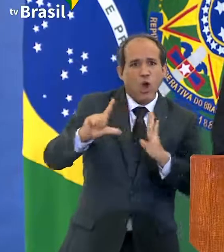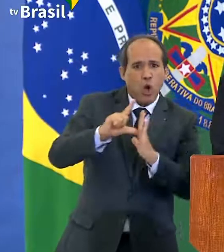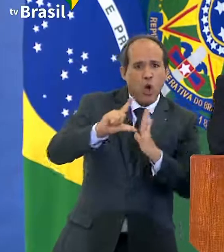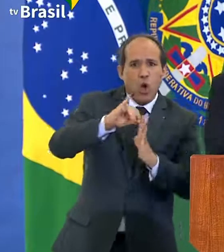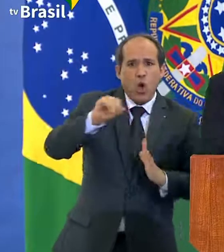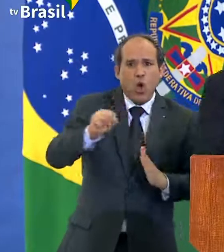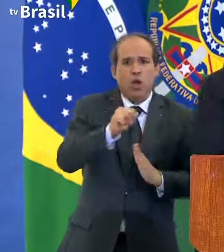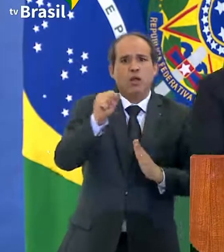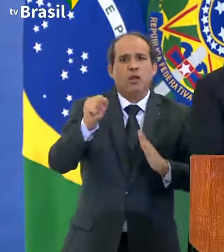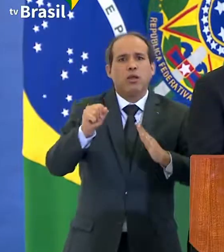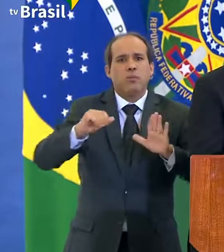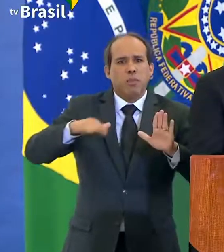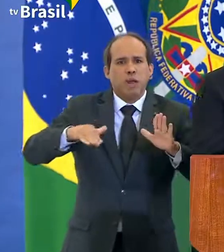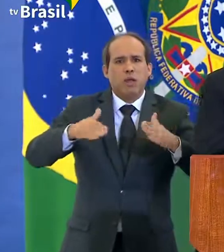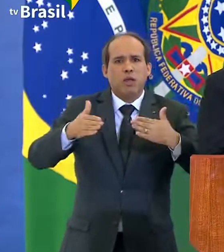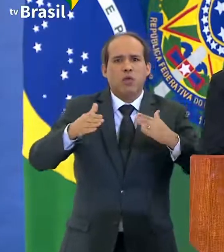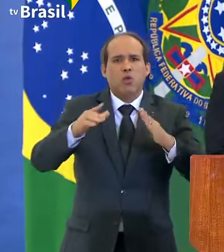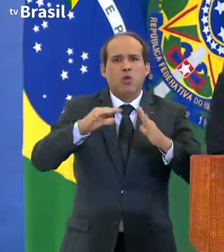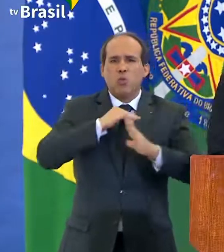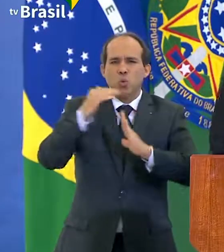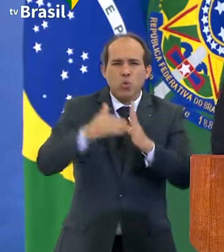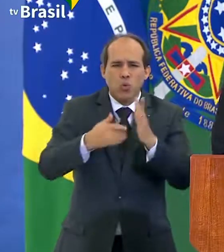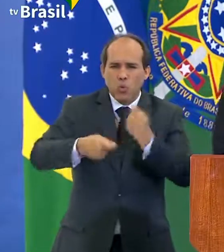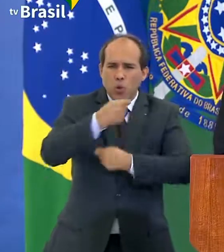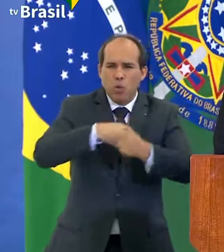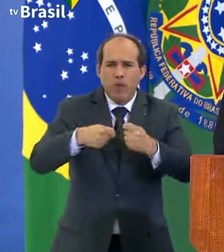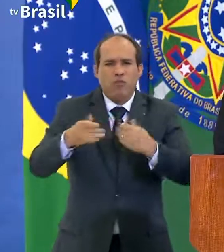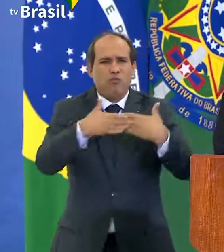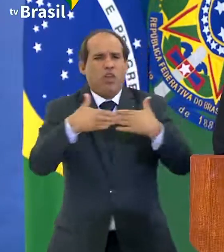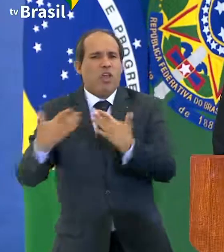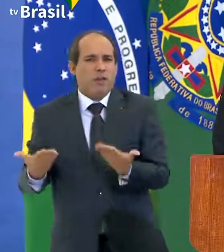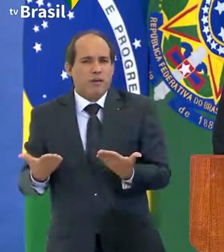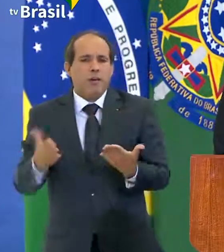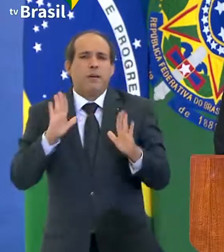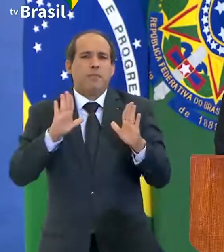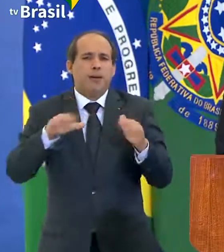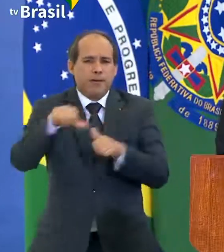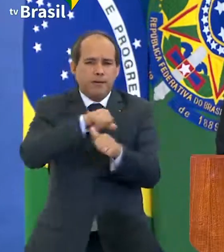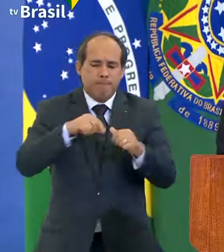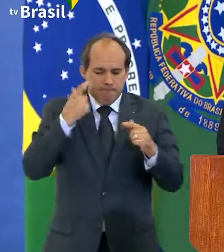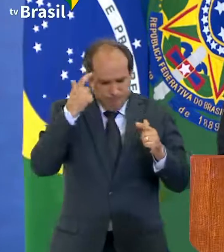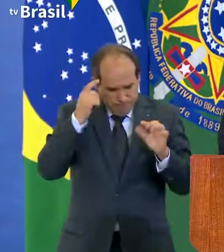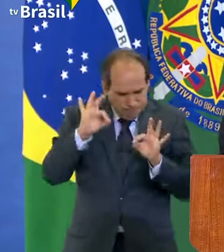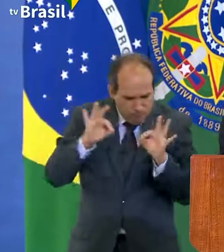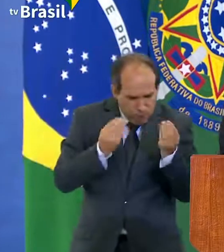Fazemos e faremos tudo possível para manter empregos.